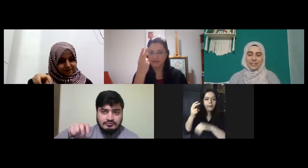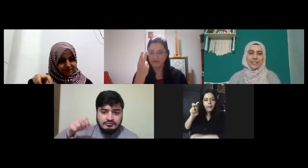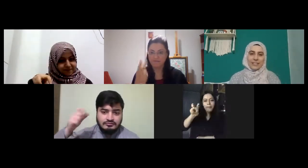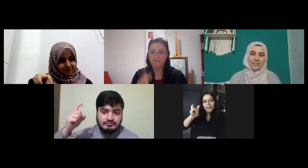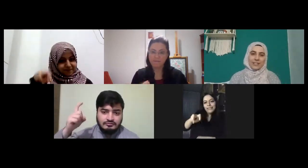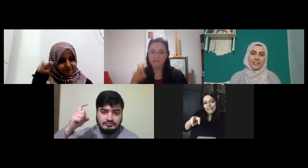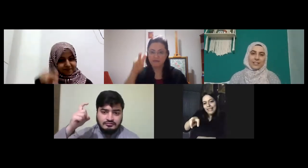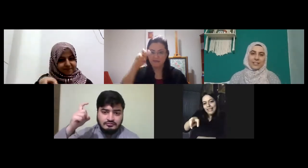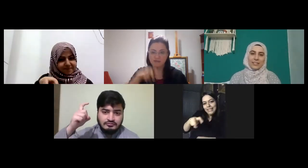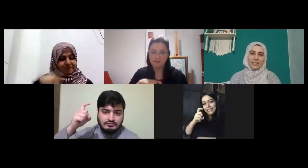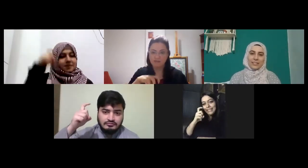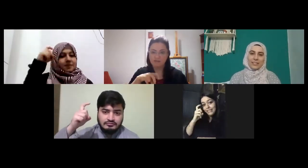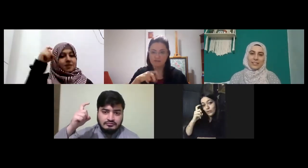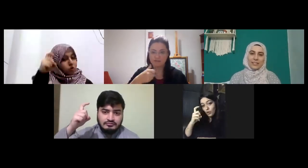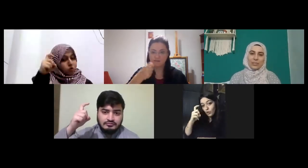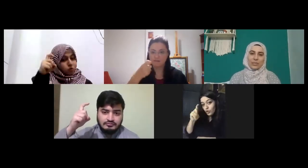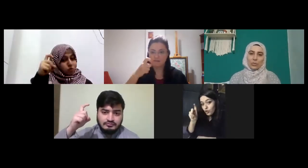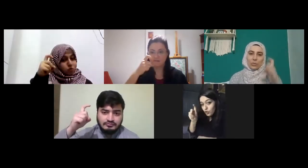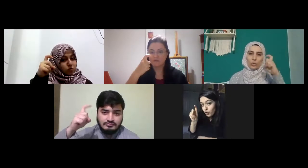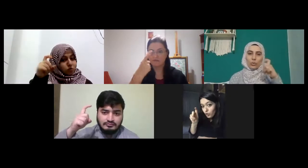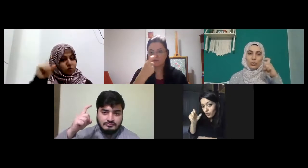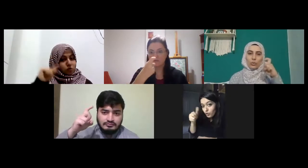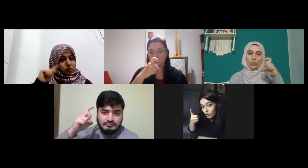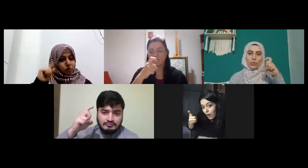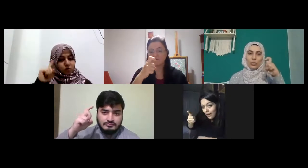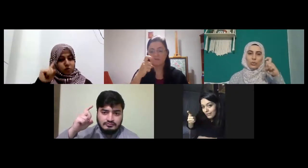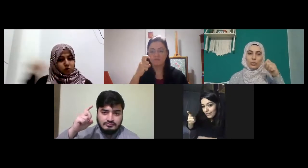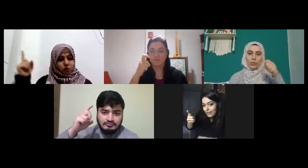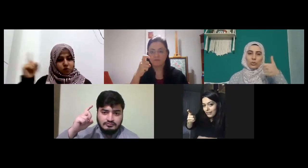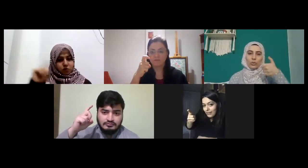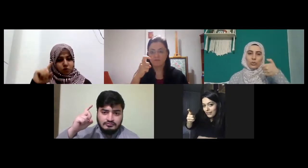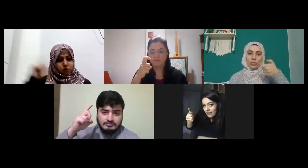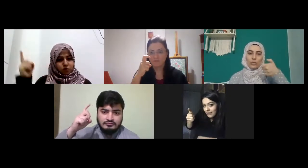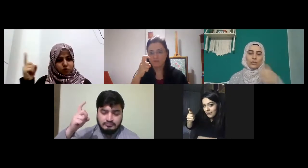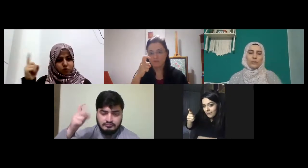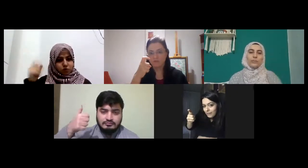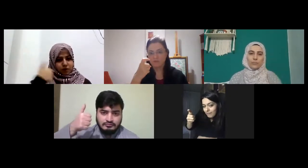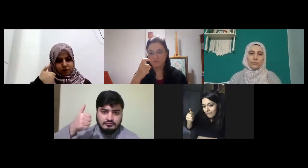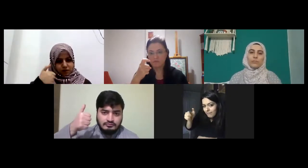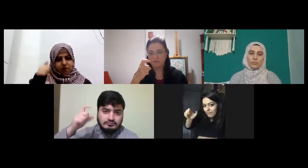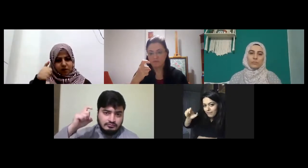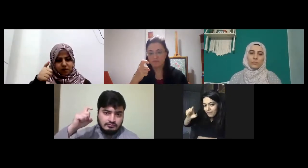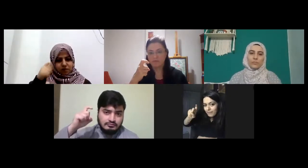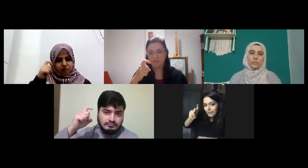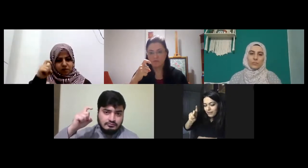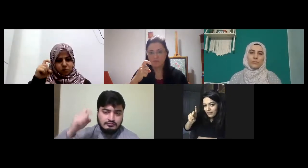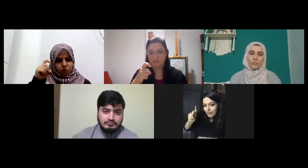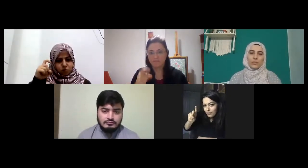sekiz dokuz şu dokuz şu altı on evet altı bu